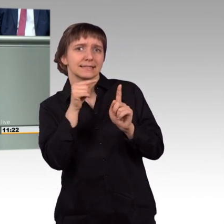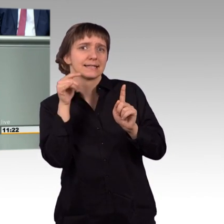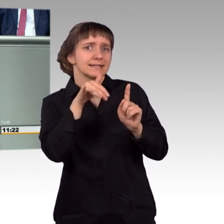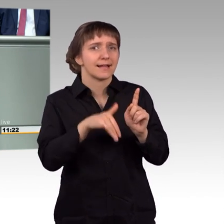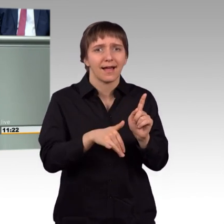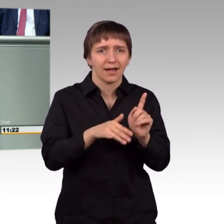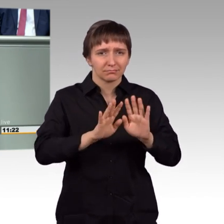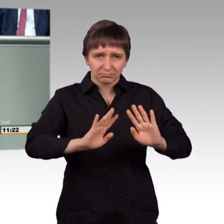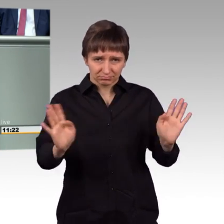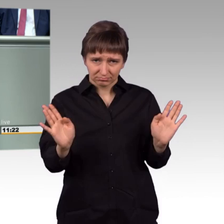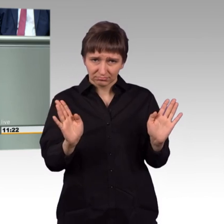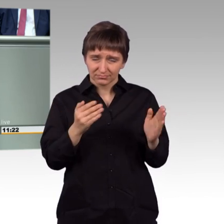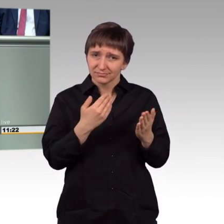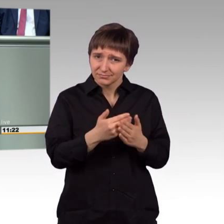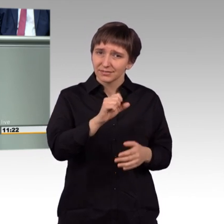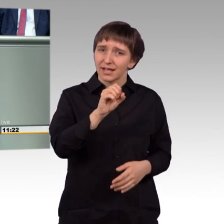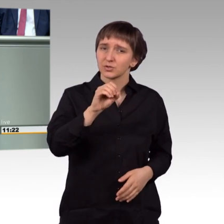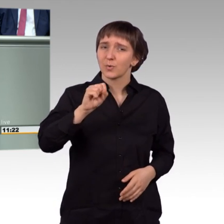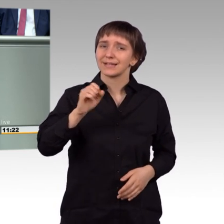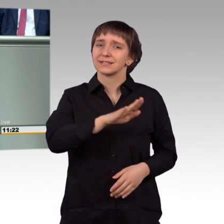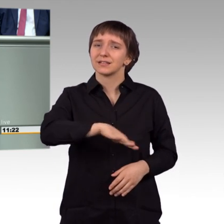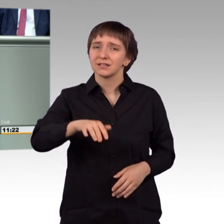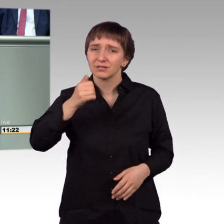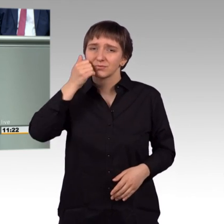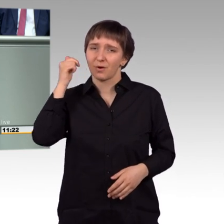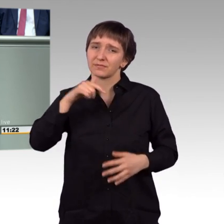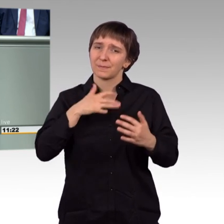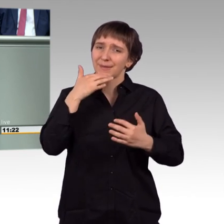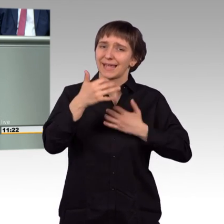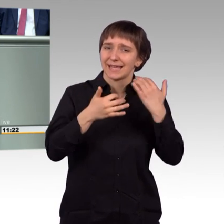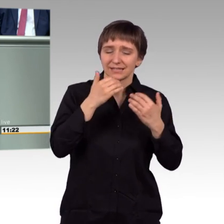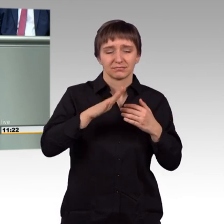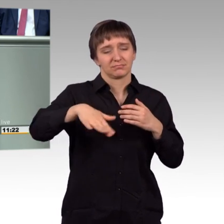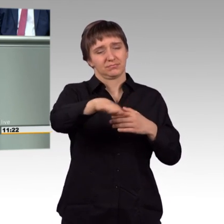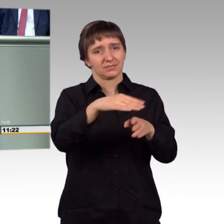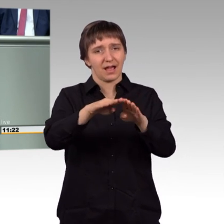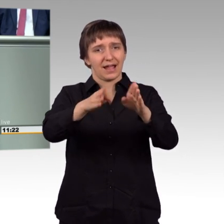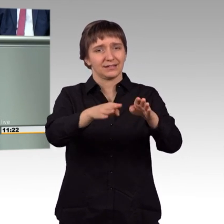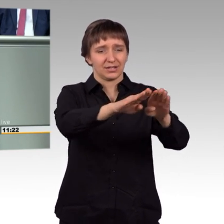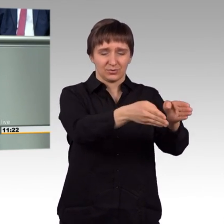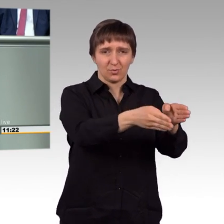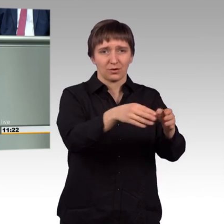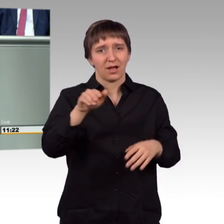vertreten. Die SOS-Kinderdörfer berichten, dass ihre Einrichtungen gezielt von Assad bombardiert werden.